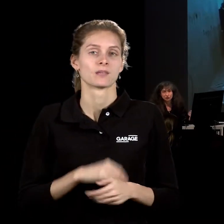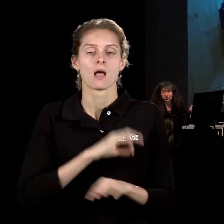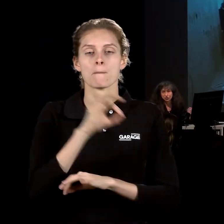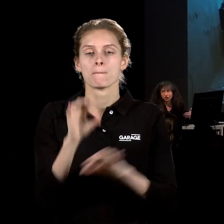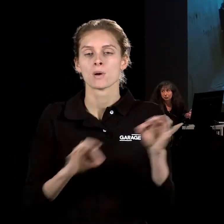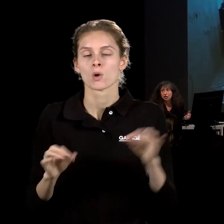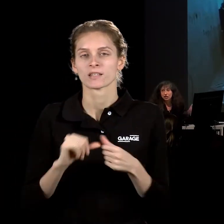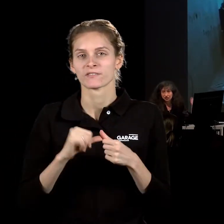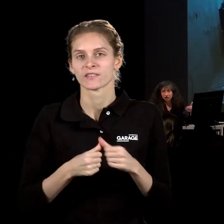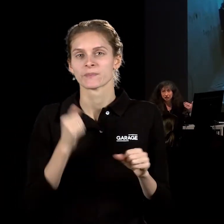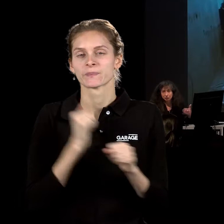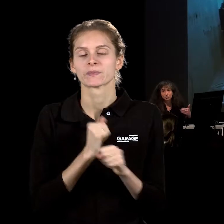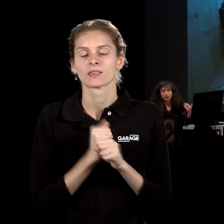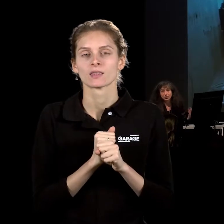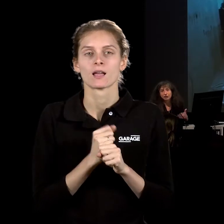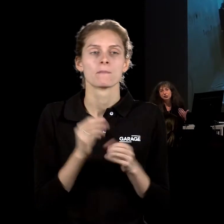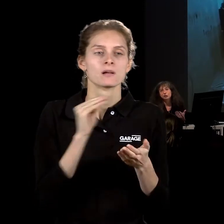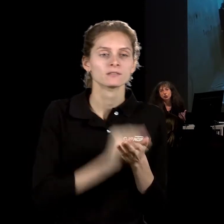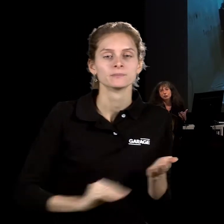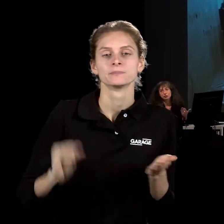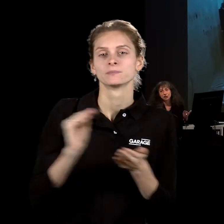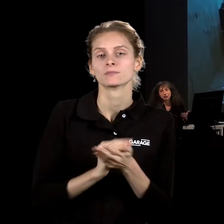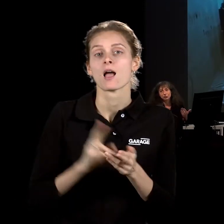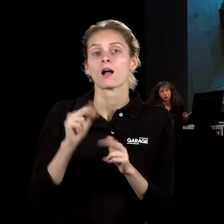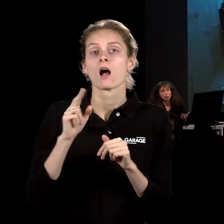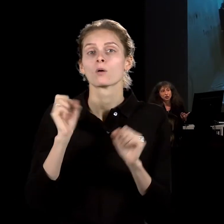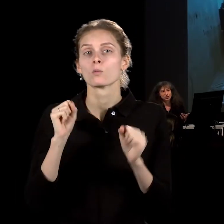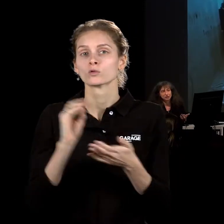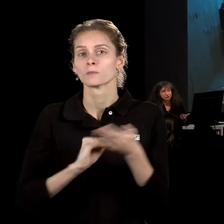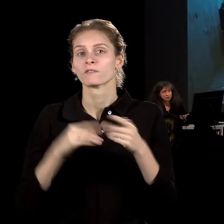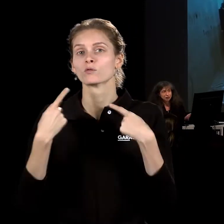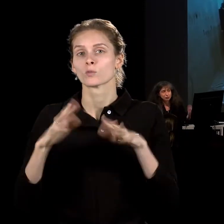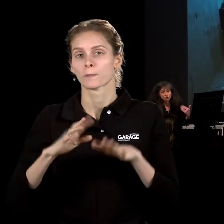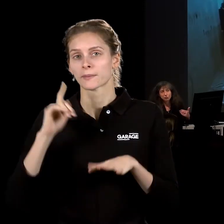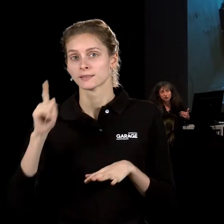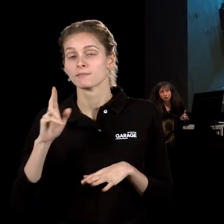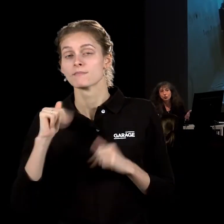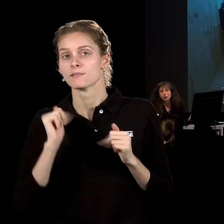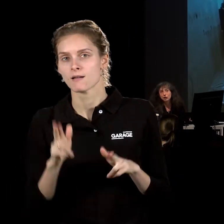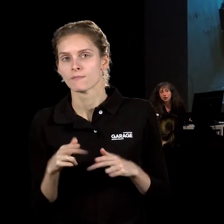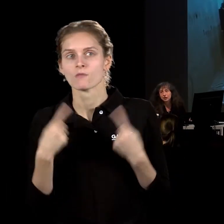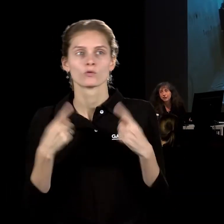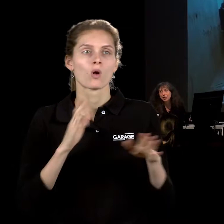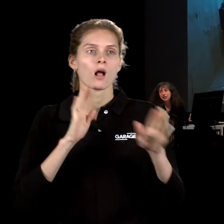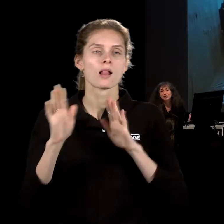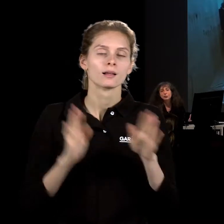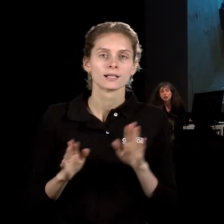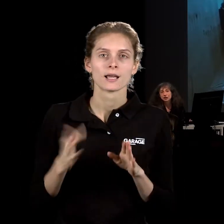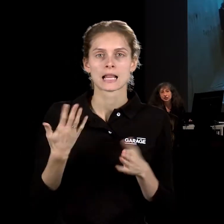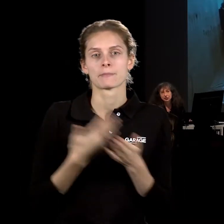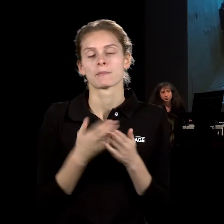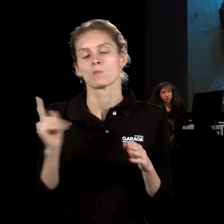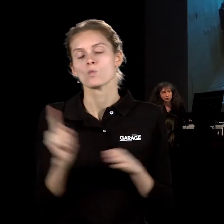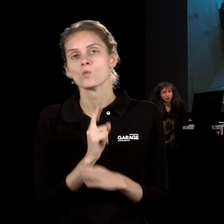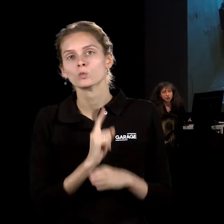как вы видели в начале, несколько раз повторялся, как его можно повторить в другом месте? В другом месте, в другой галерее или в